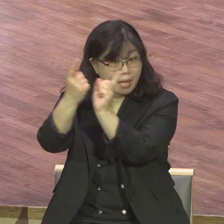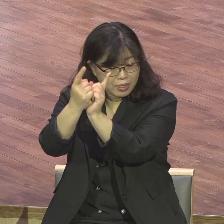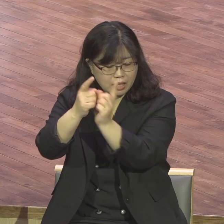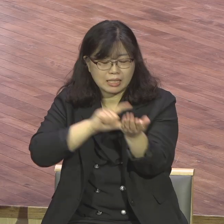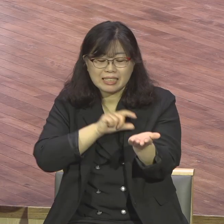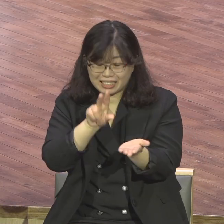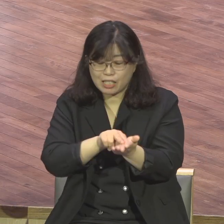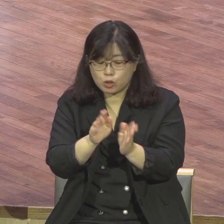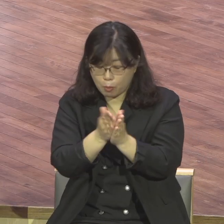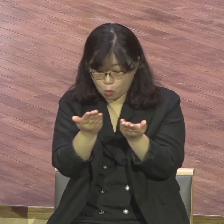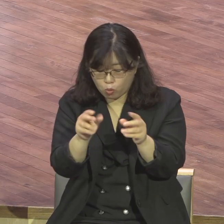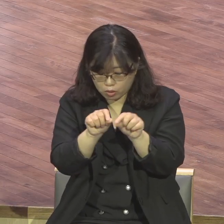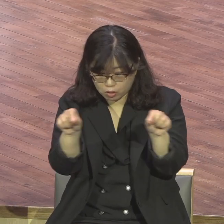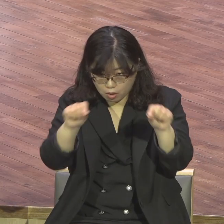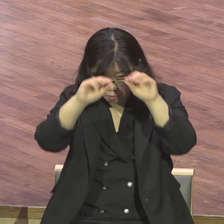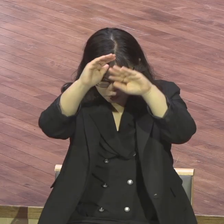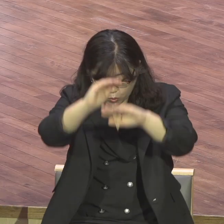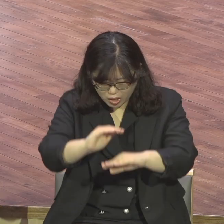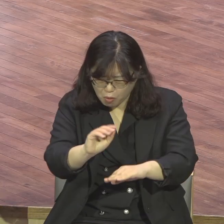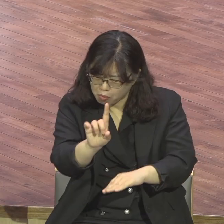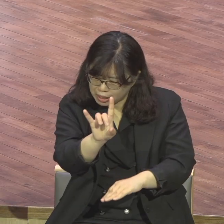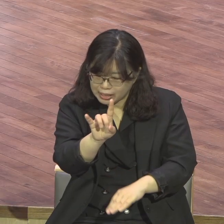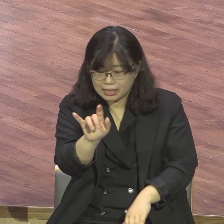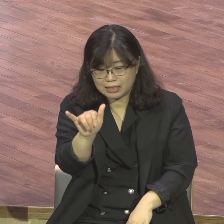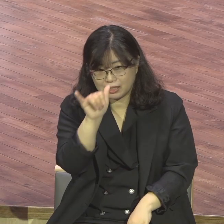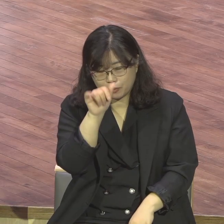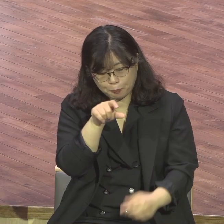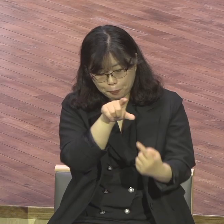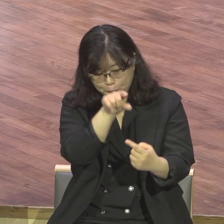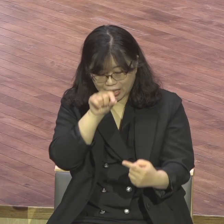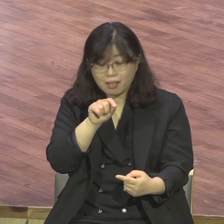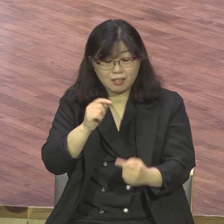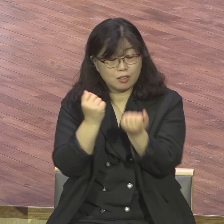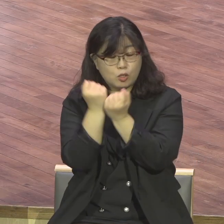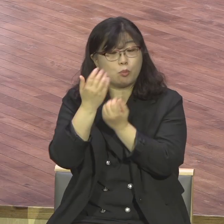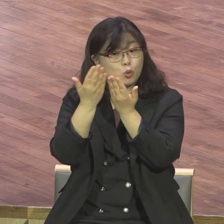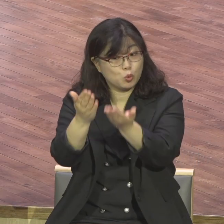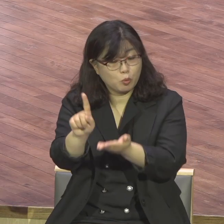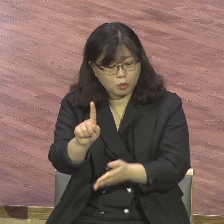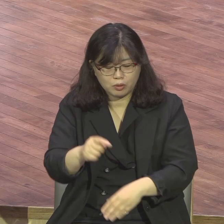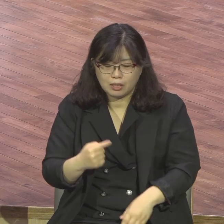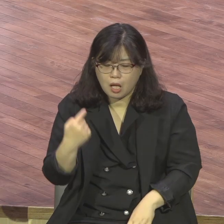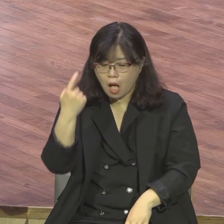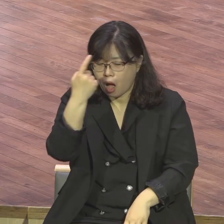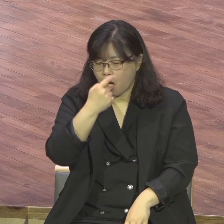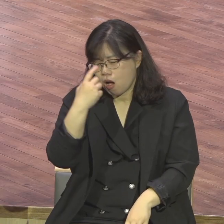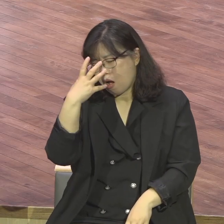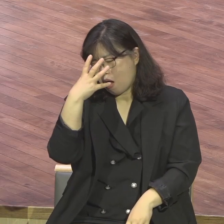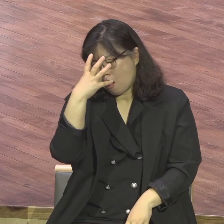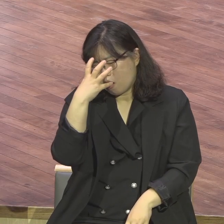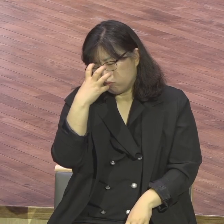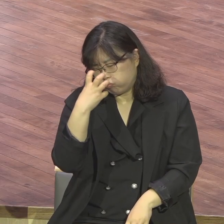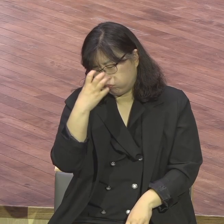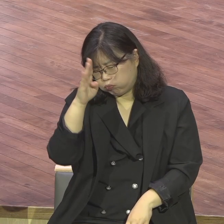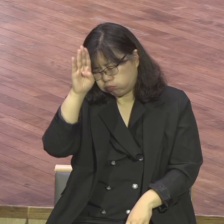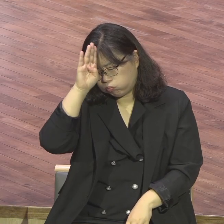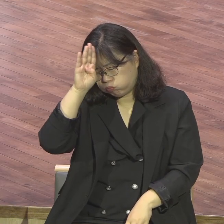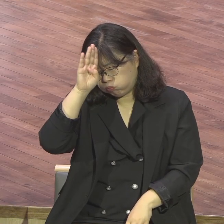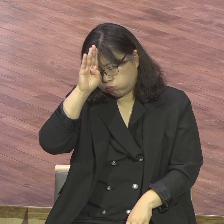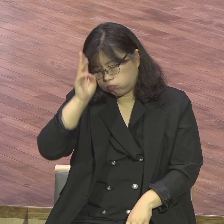너무 절박해서 하나님의 도움을 받기를 원했어요 하나님 내 이 우울증